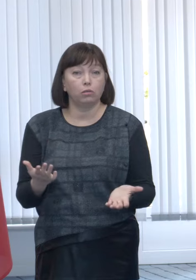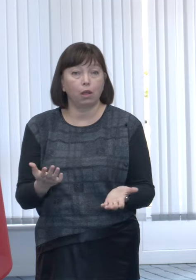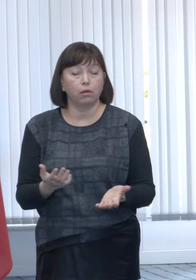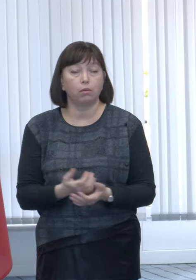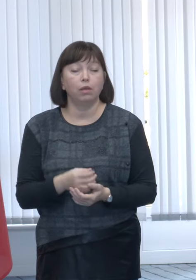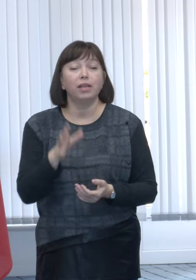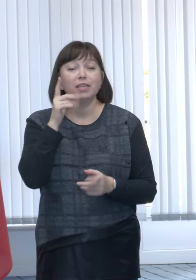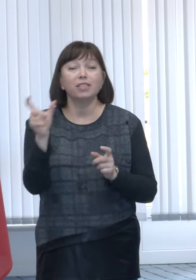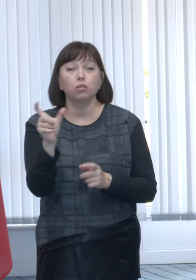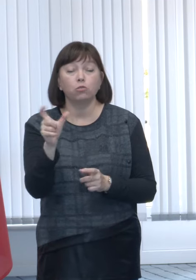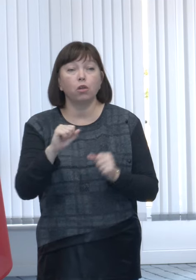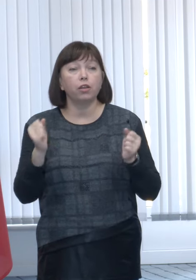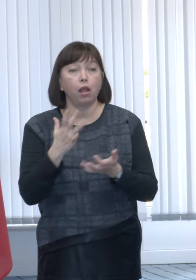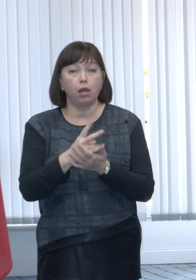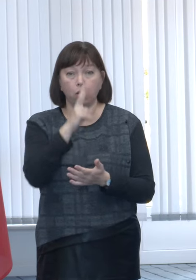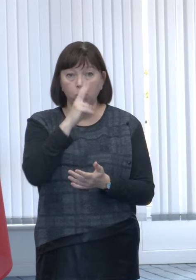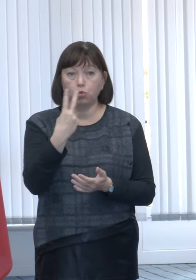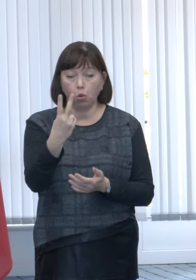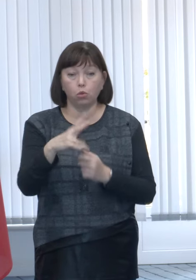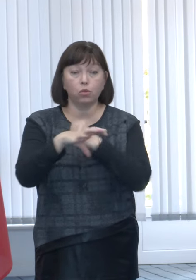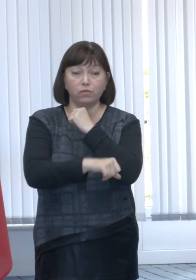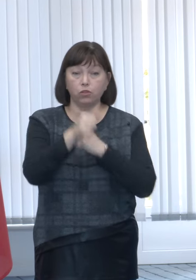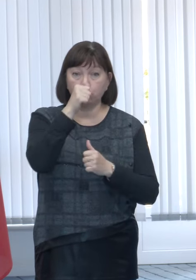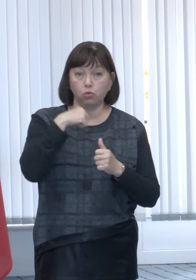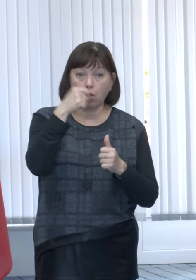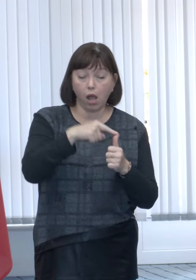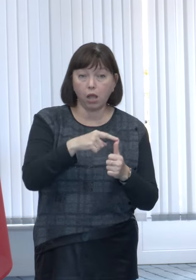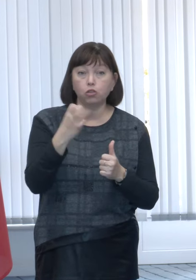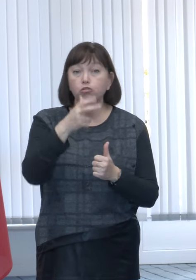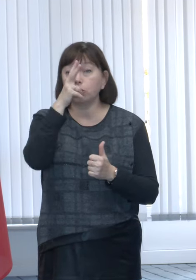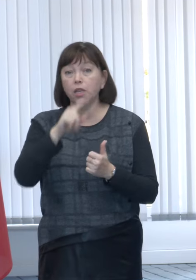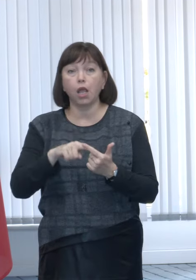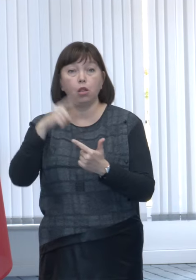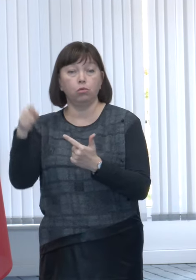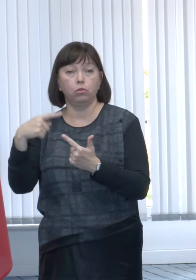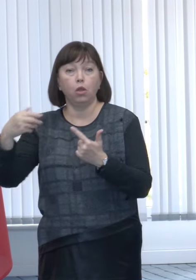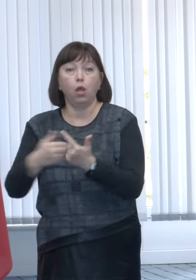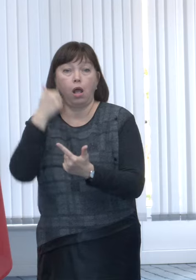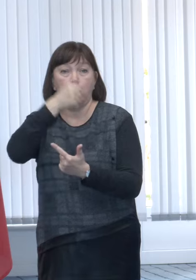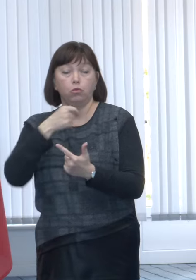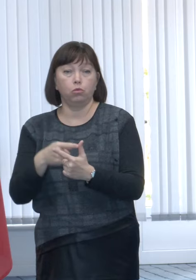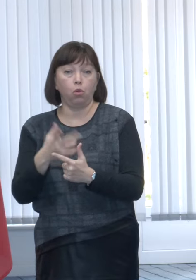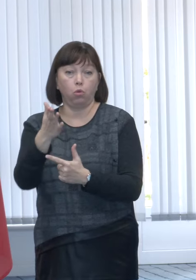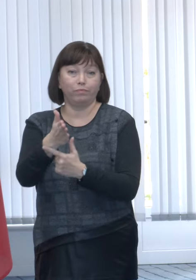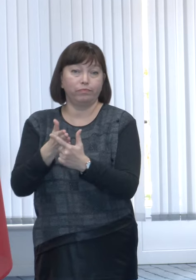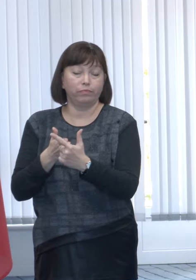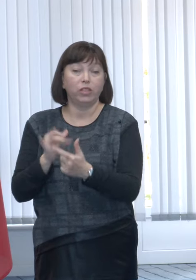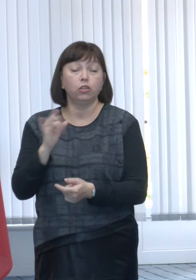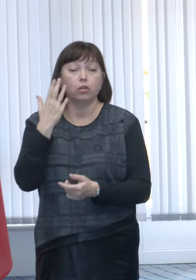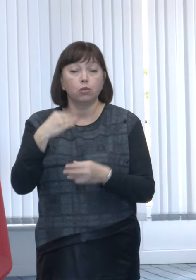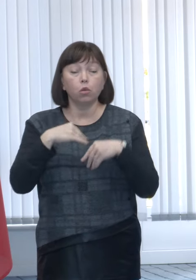are două luni în sfârșitul anului bugetar și alte trei luni într-un an nou. Și atunci când noi